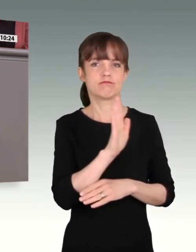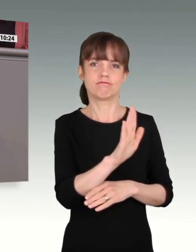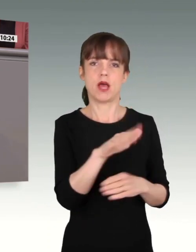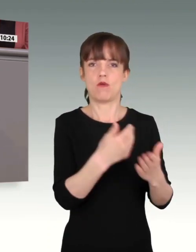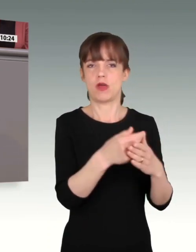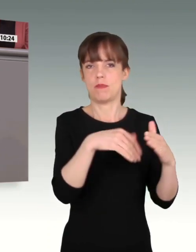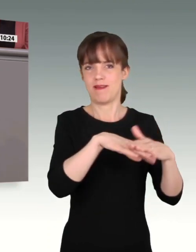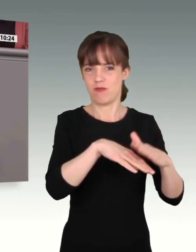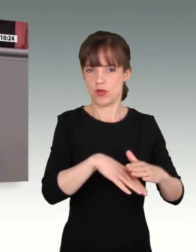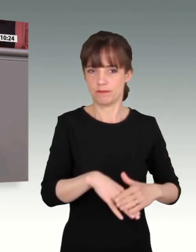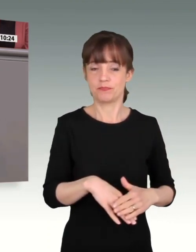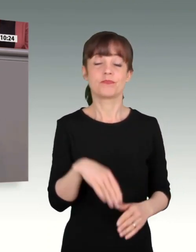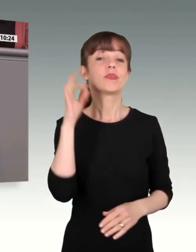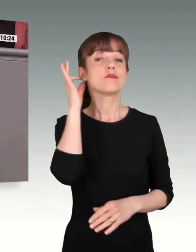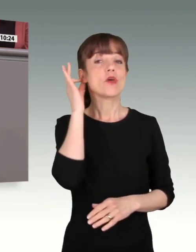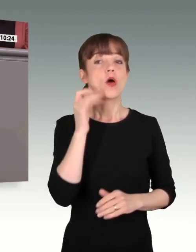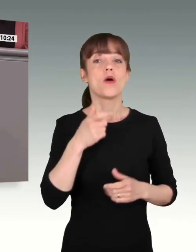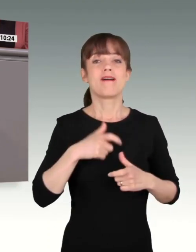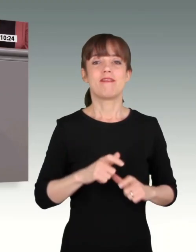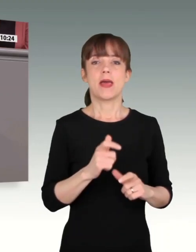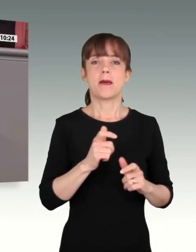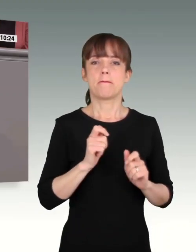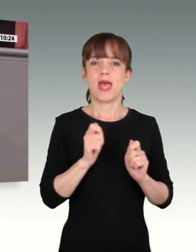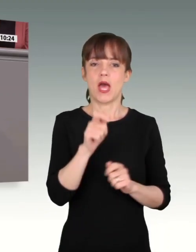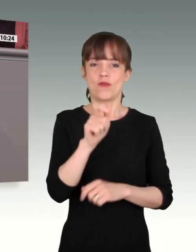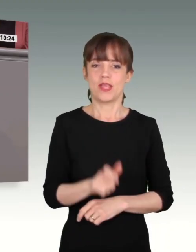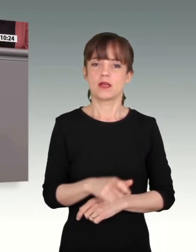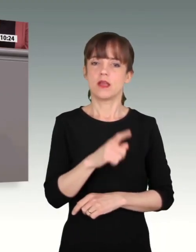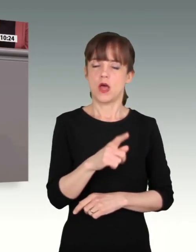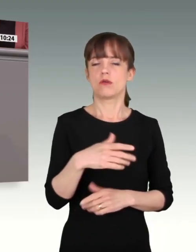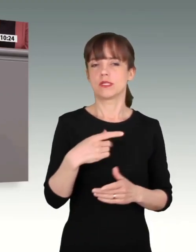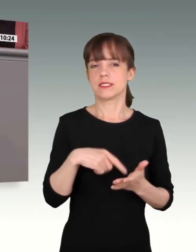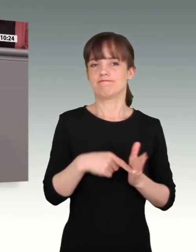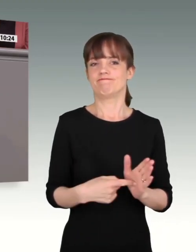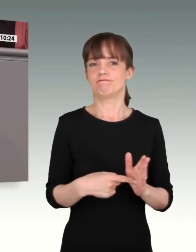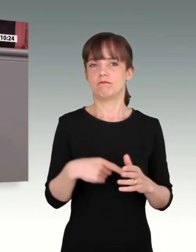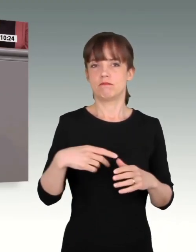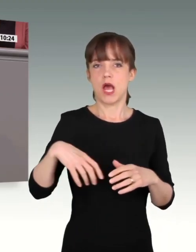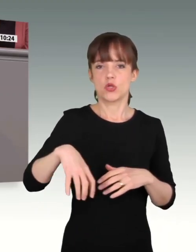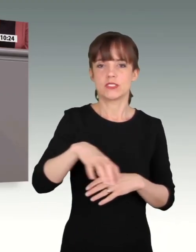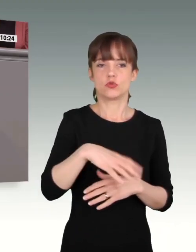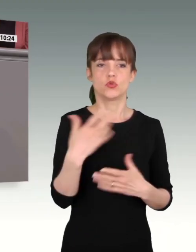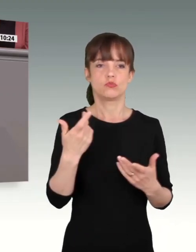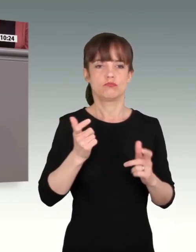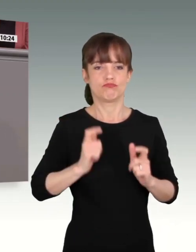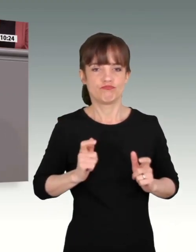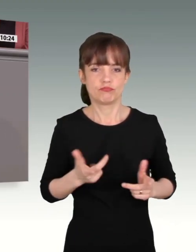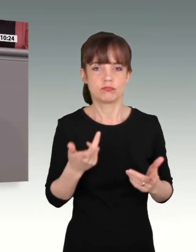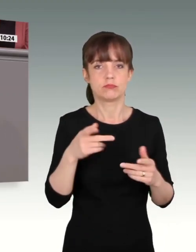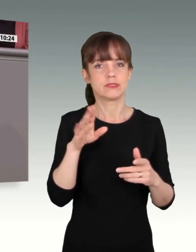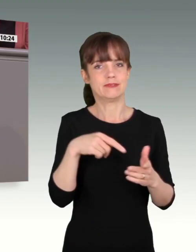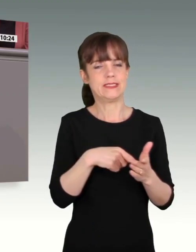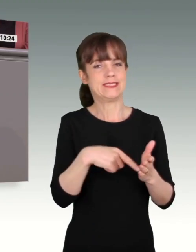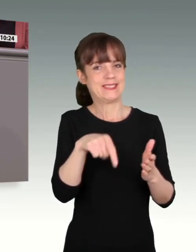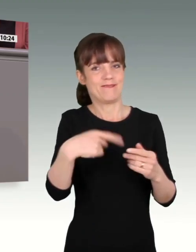Ausrüstung, Ausstattung auch wieder einmal auch hier den Finger in die Wunde gelegt. Und es ist richtig, dass wir